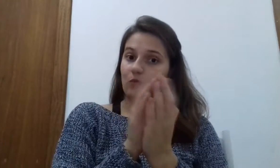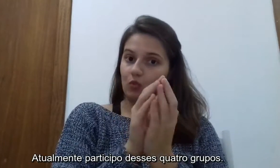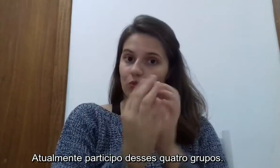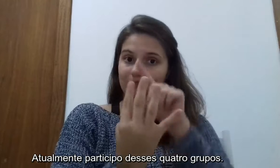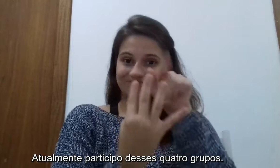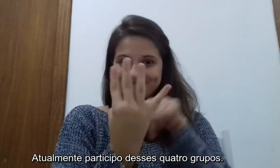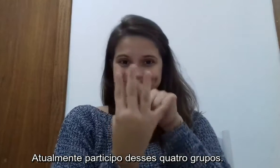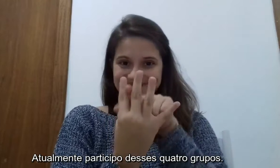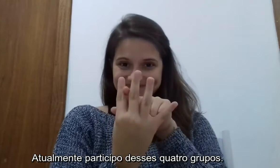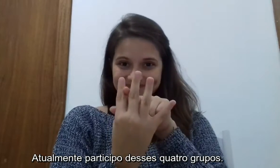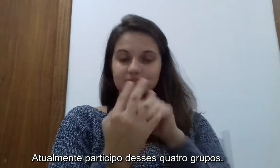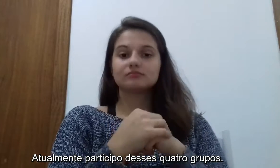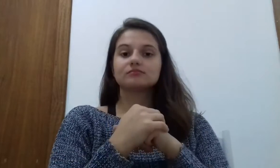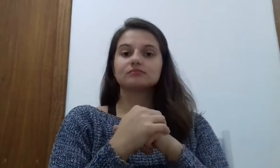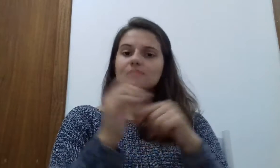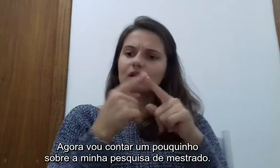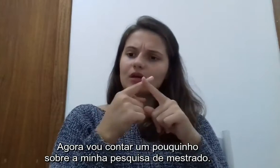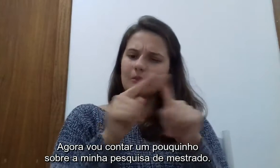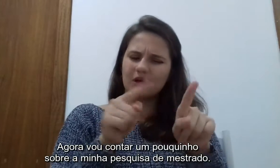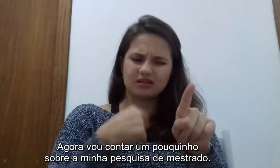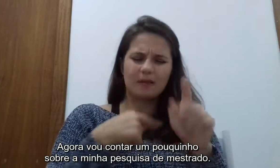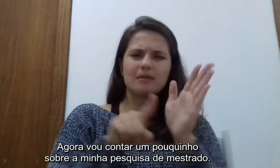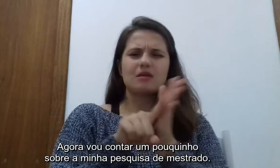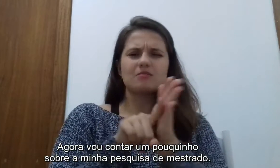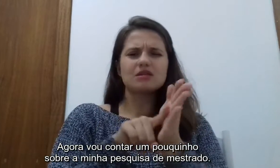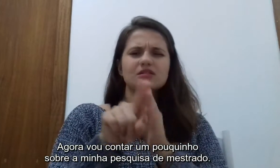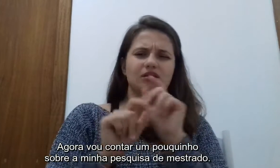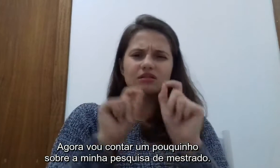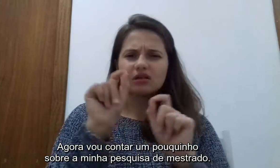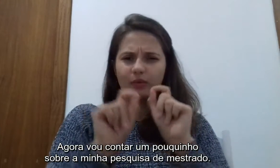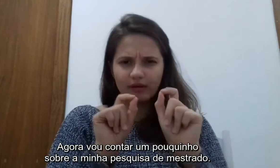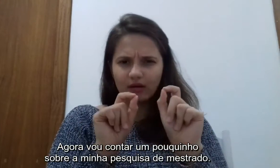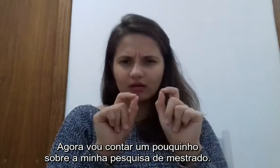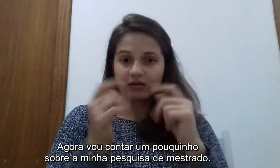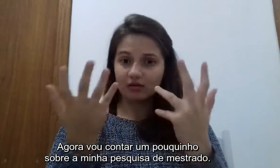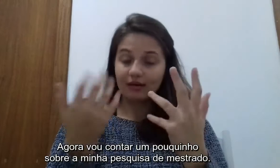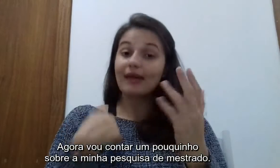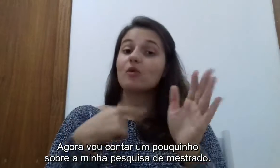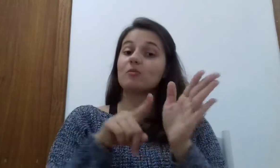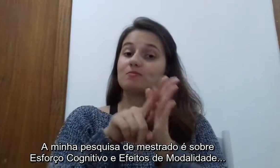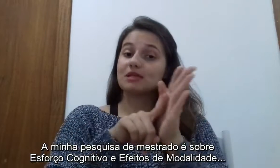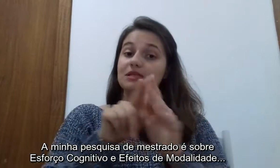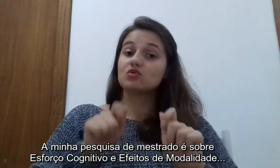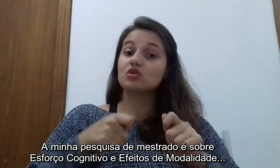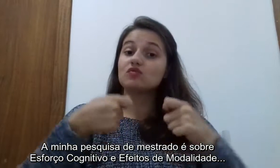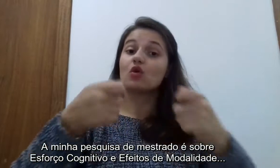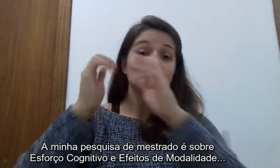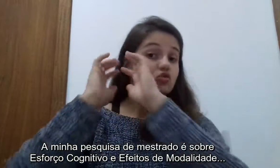Atualmente, eu participo desses quatro grupos. Agora, eu vou contar um pouquinho sobre a minha pesquisa de mestrado. Eu pesquiso esforço